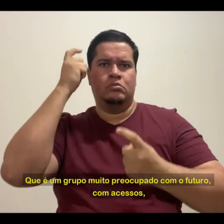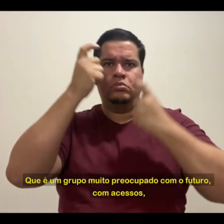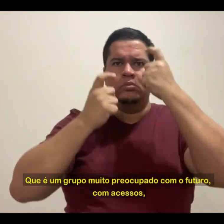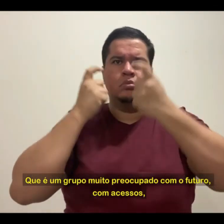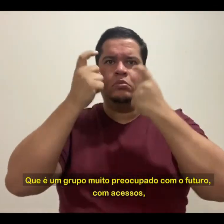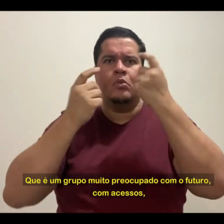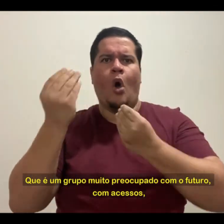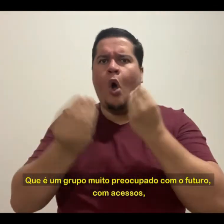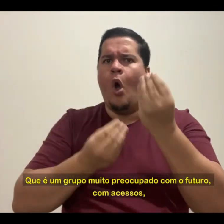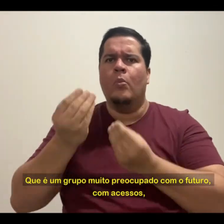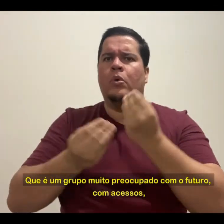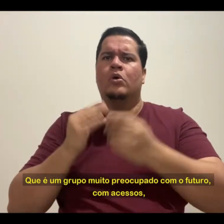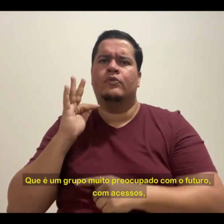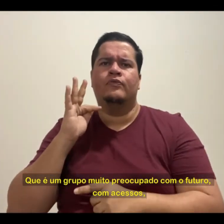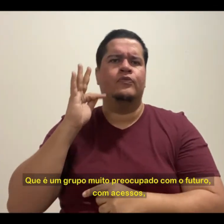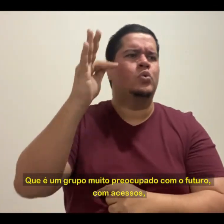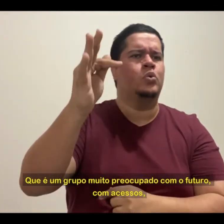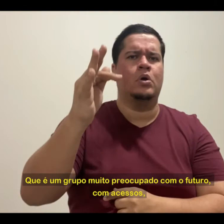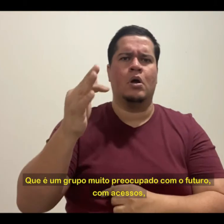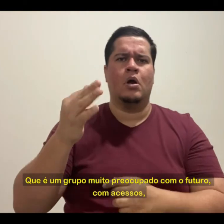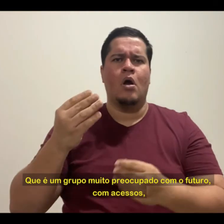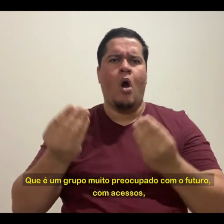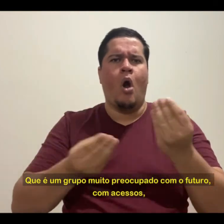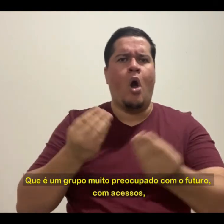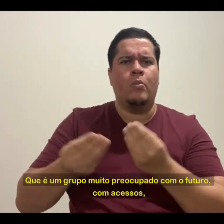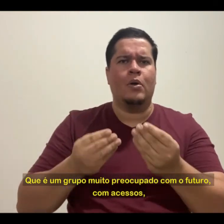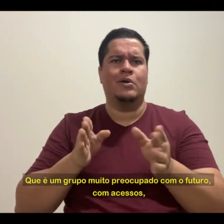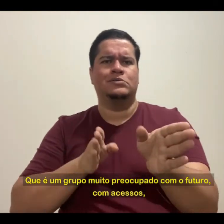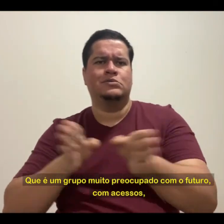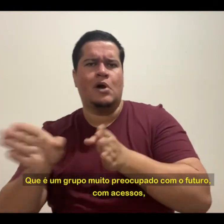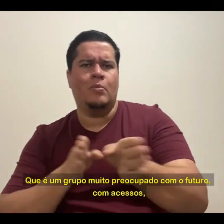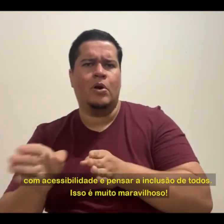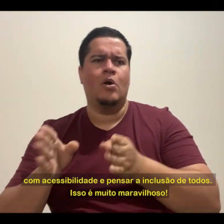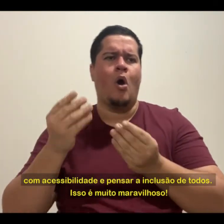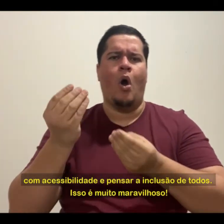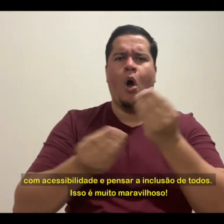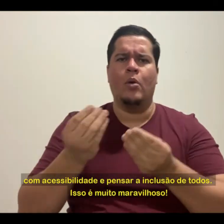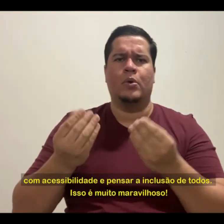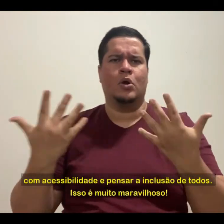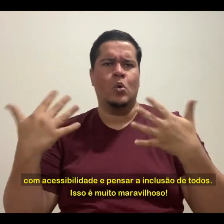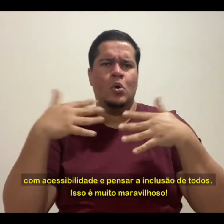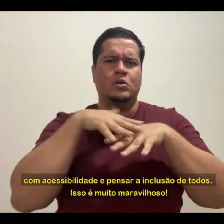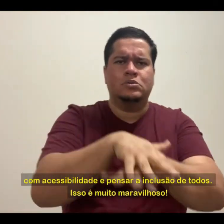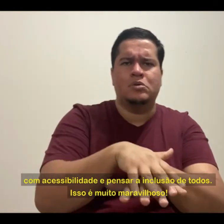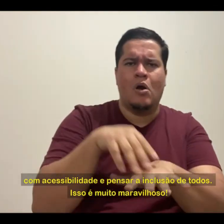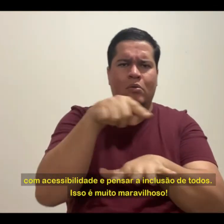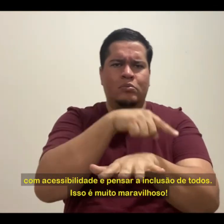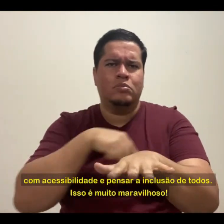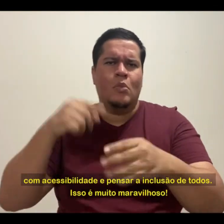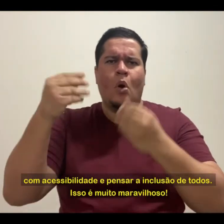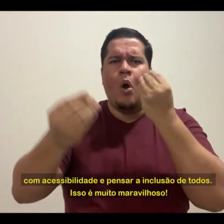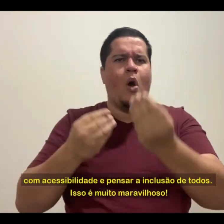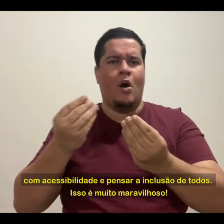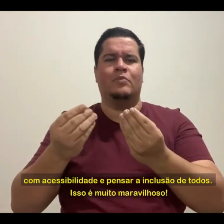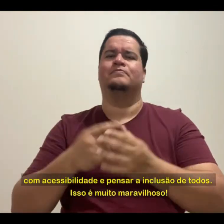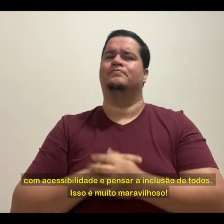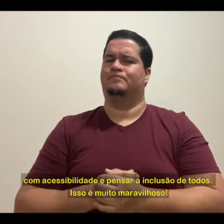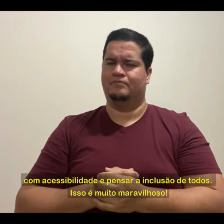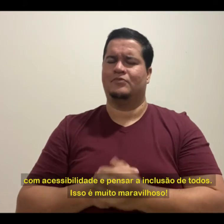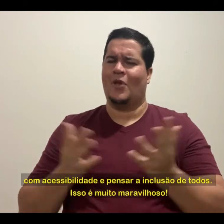preocupado com o futuro, com acessos, com acessibilidade e pensar a inclusão de todos. Isso é